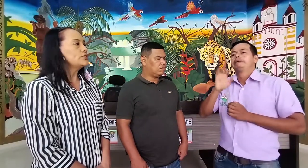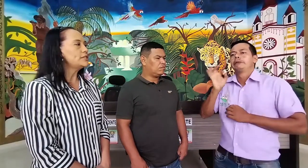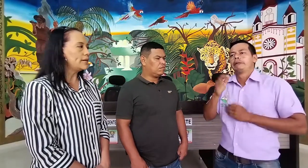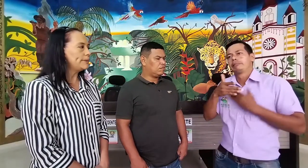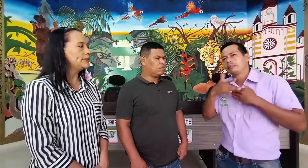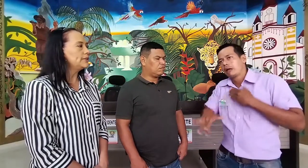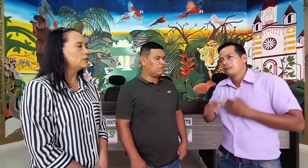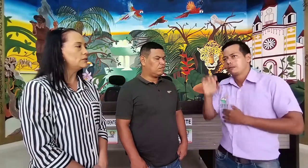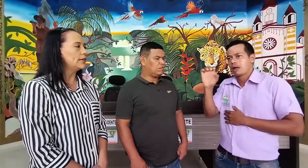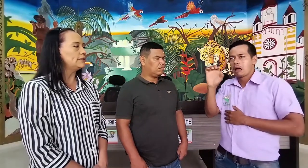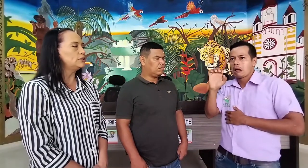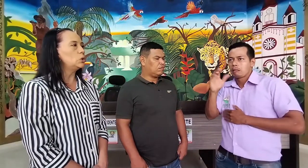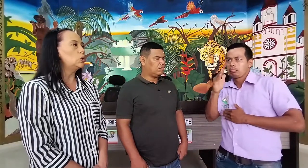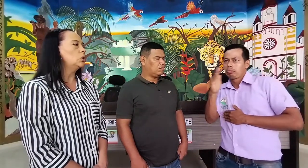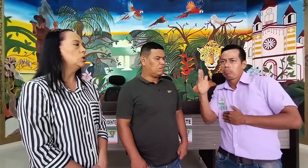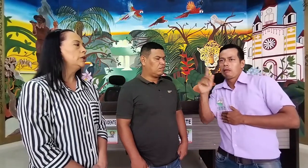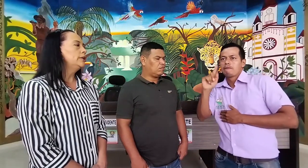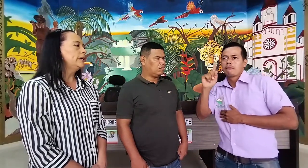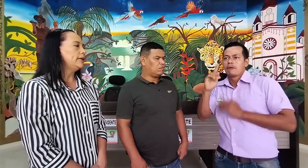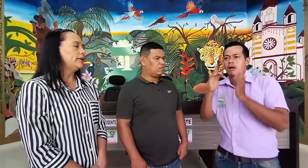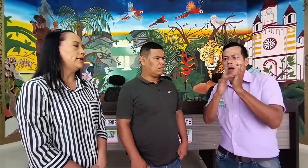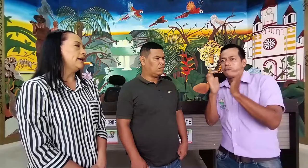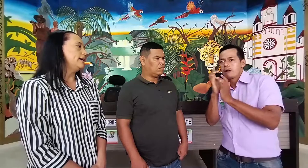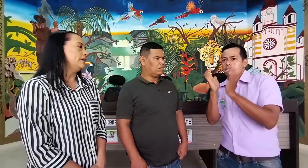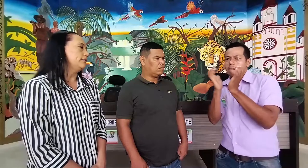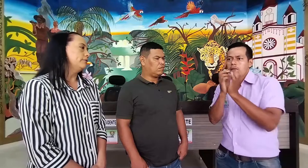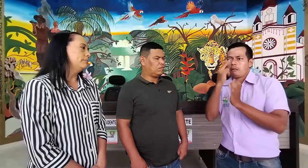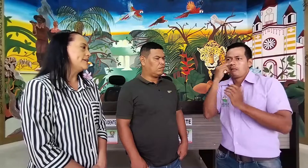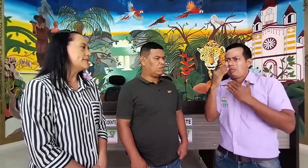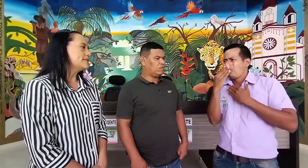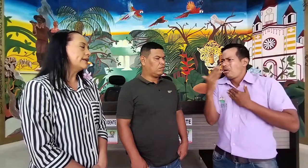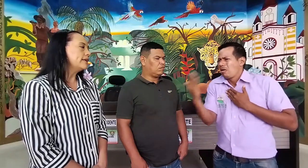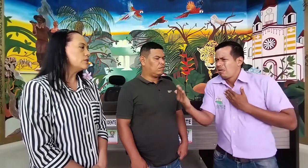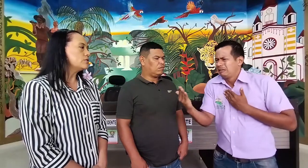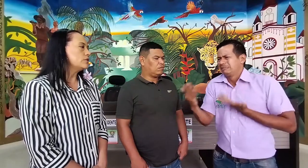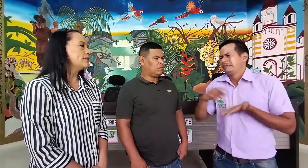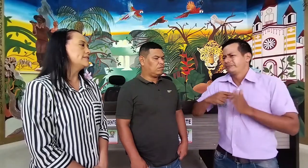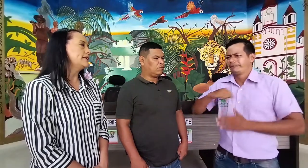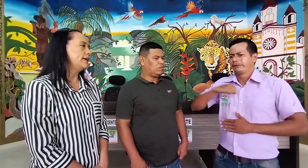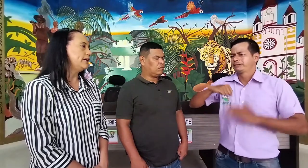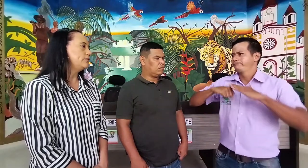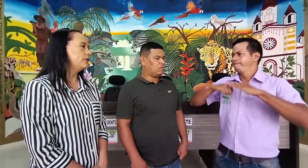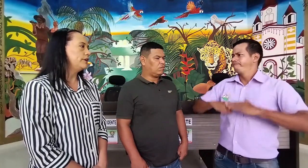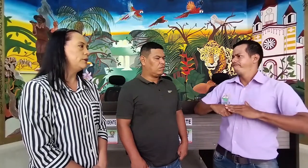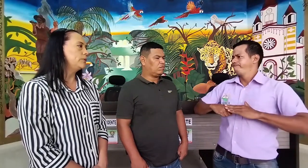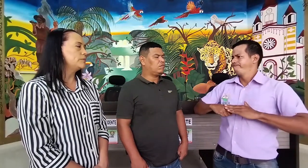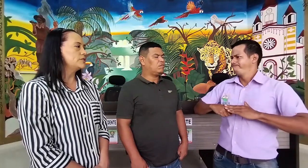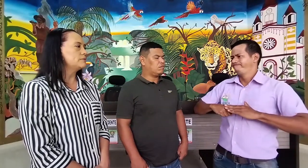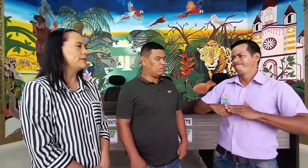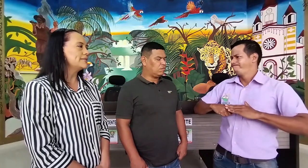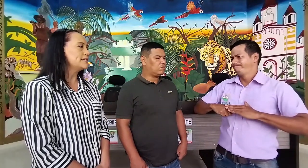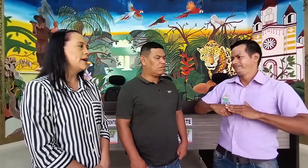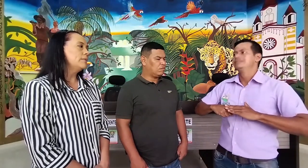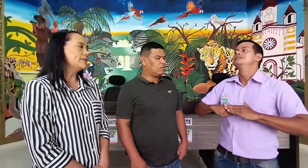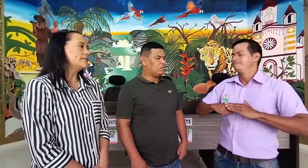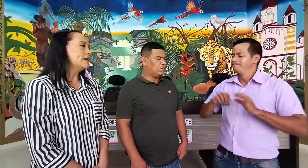intérpretes se contraten no en meses tardíos, sino desde enero, porque muchas veces se está